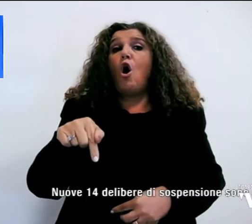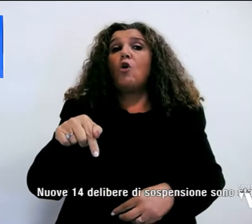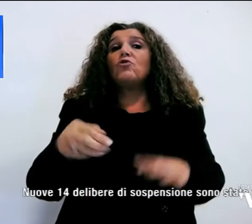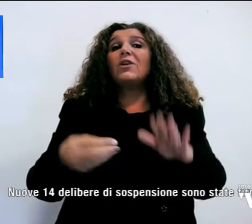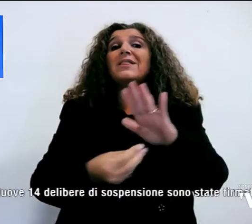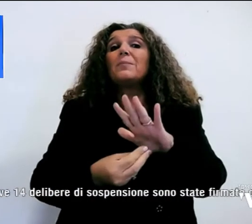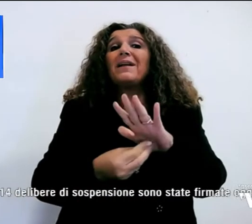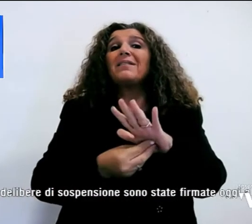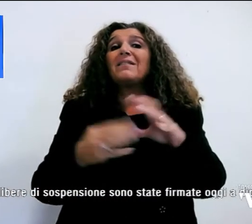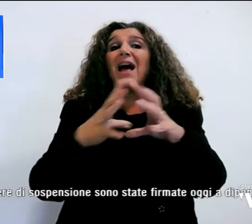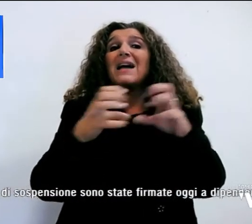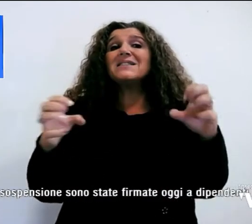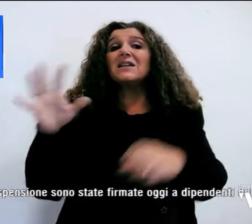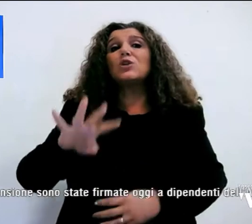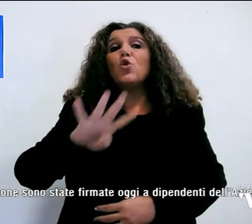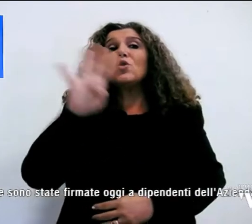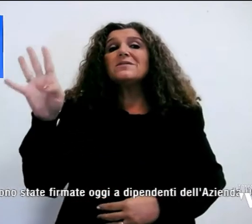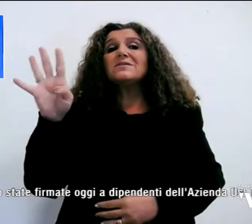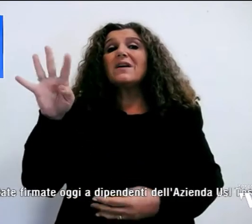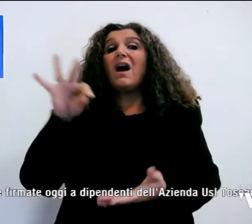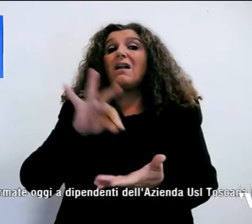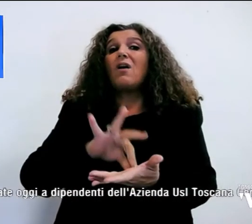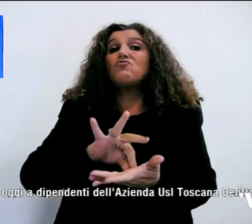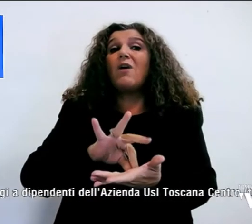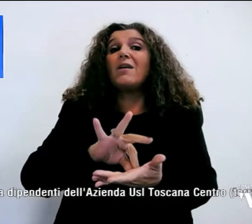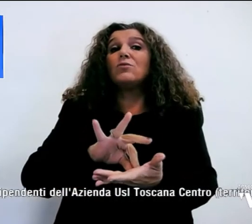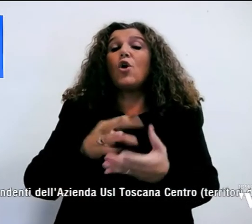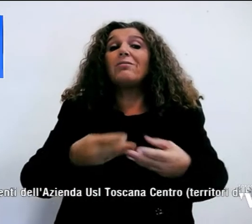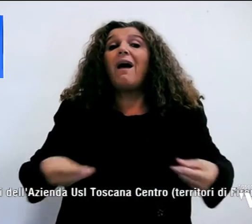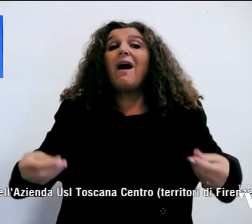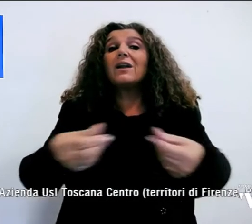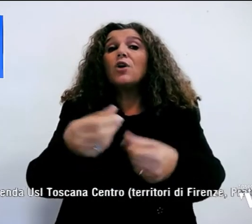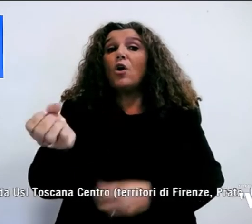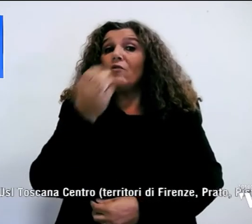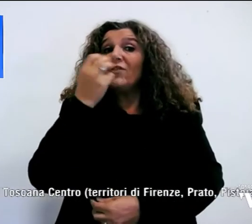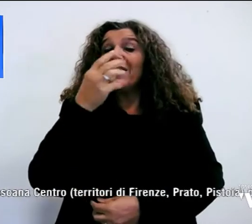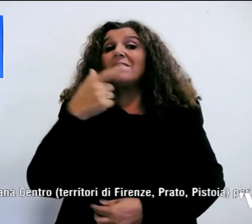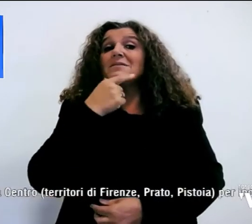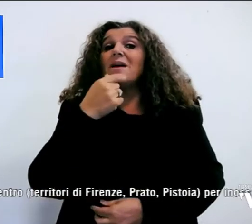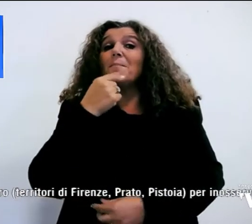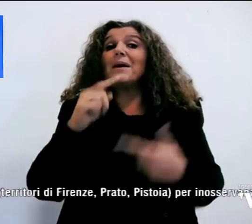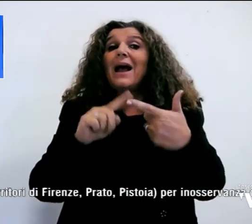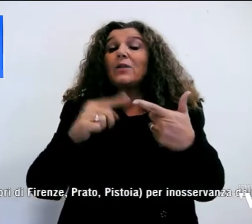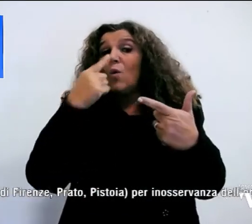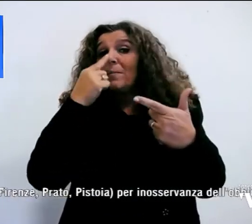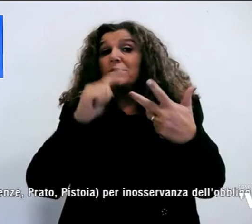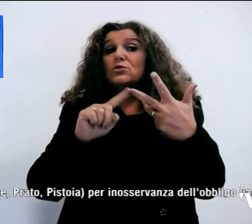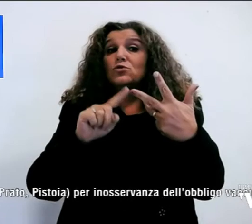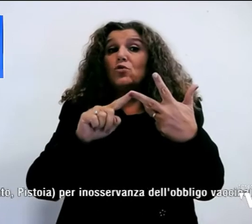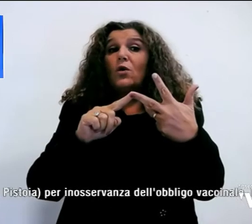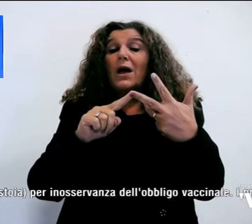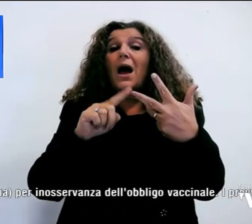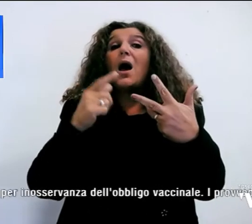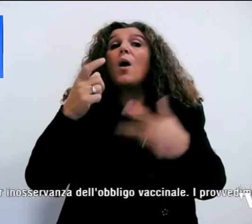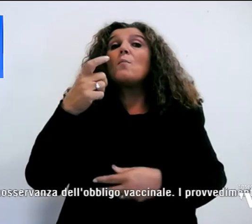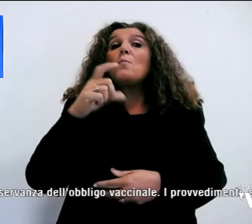'azienda Toscana Centro per i territori di Firenze, Prato e Pistoia per inosservanza dell